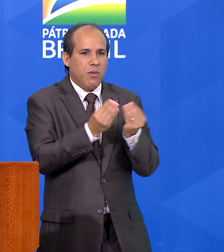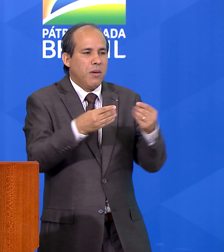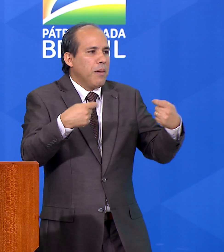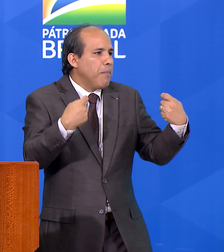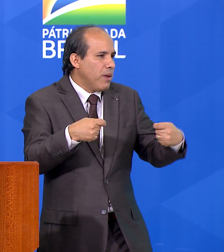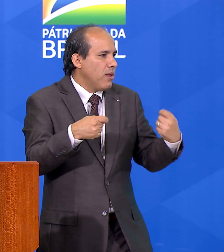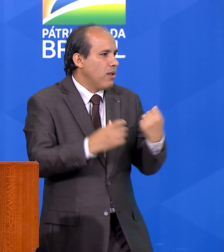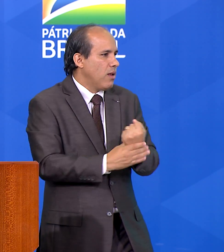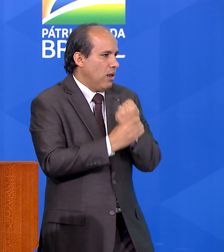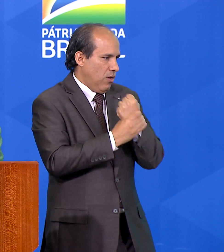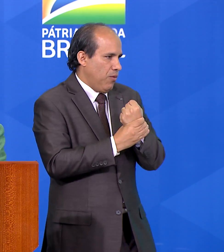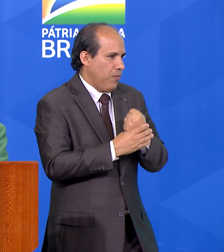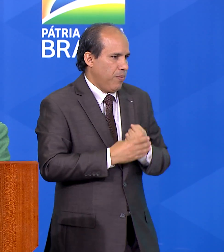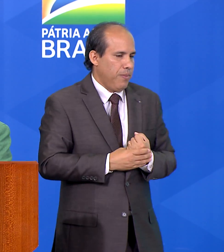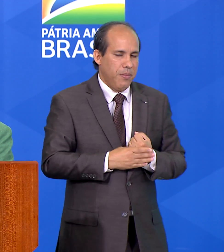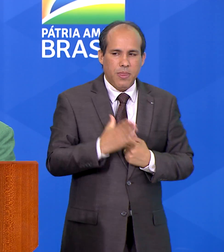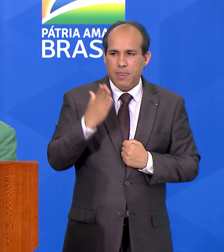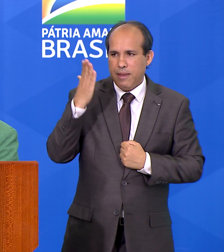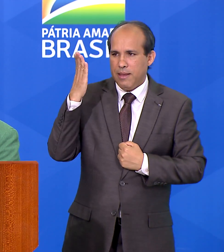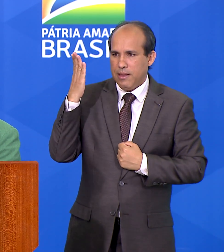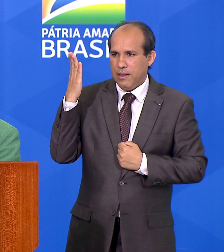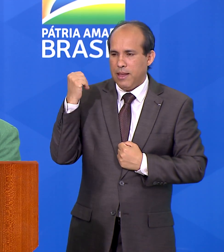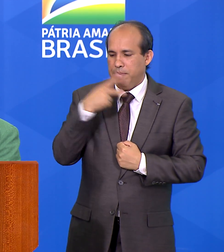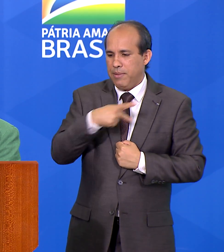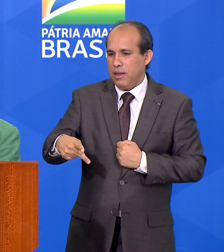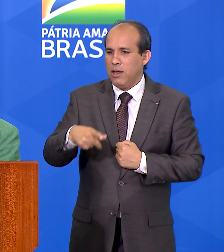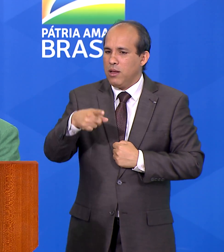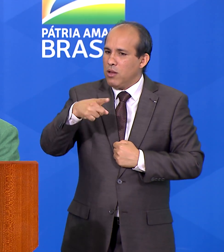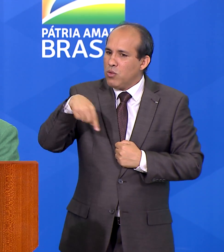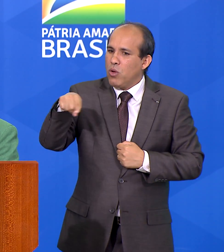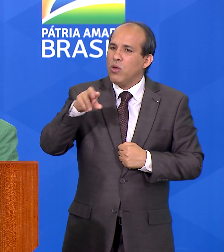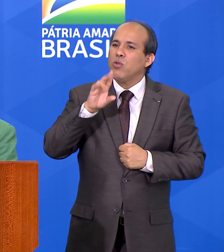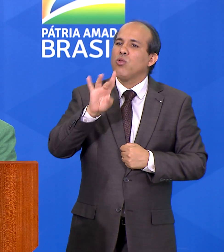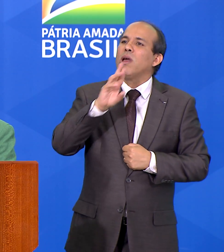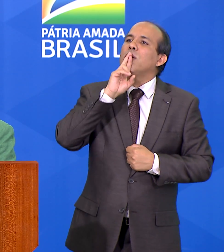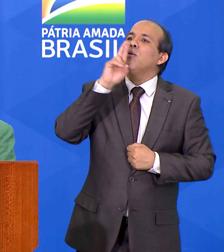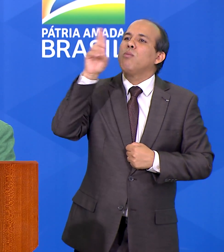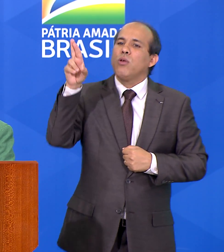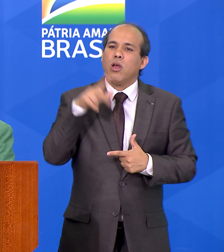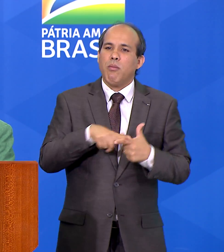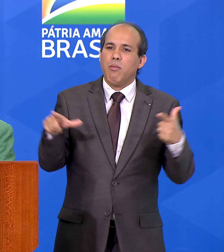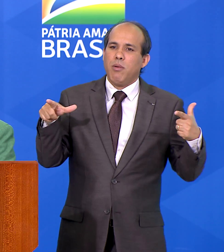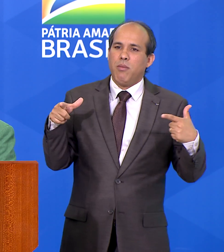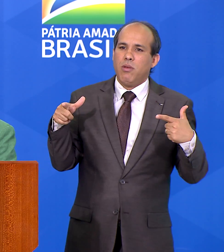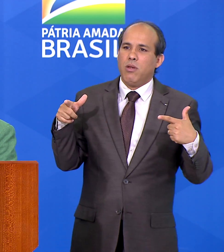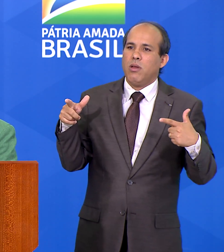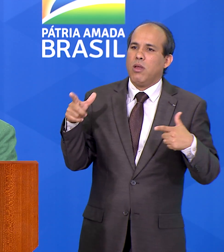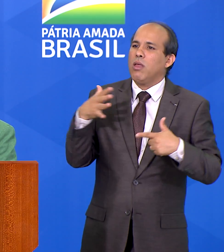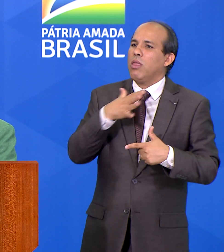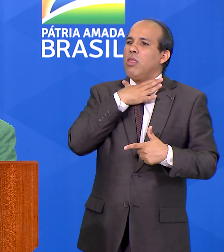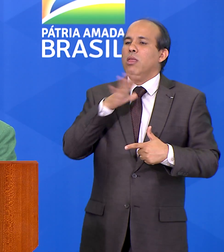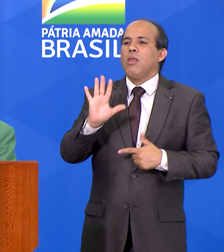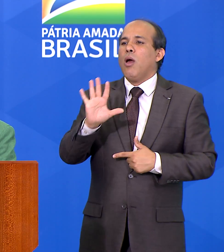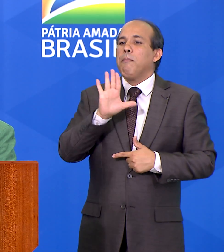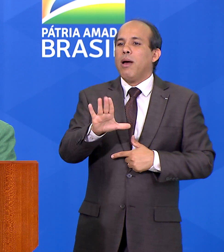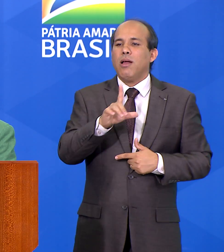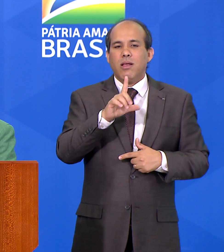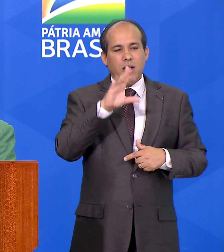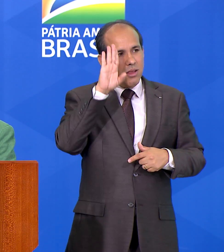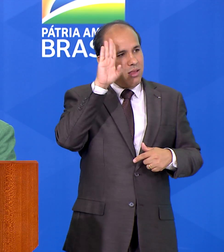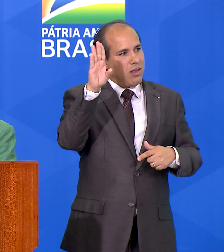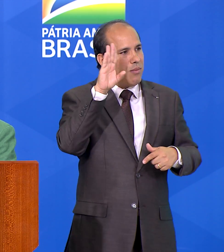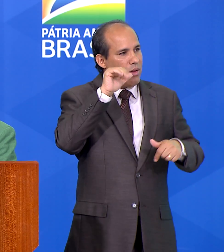Presidente, não estamos apenas reagindo a uma crise, estamos tratando de um problema estrutural,